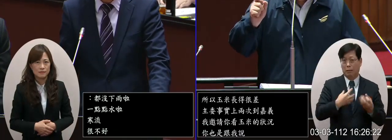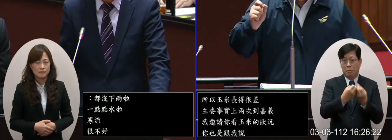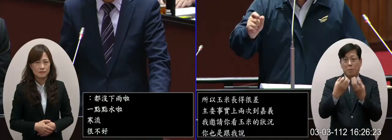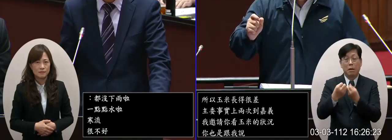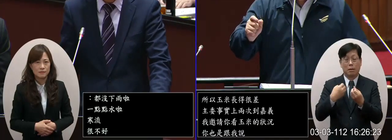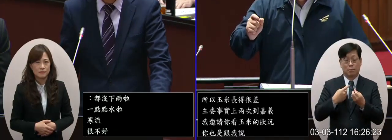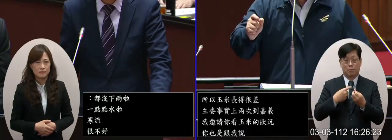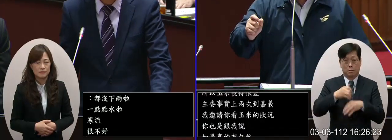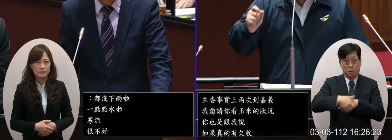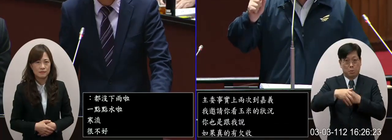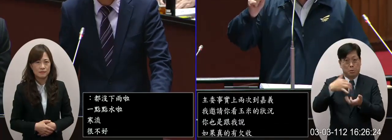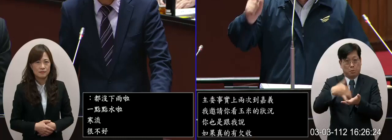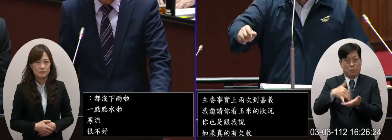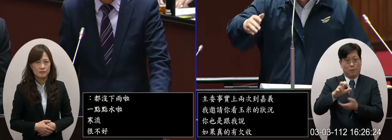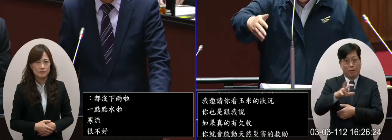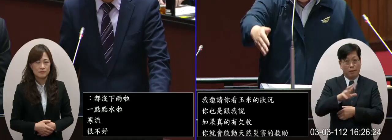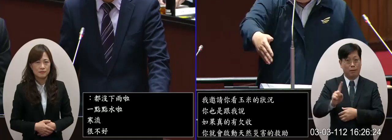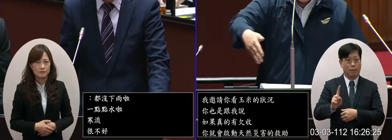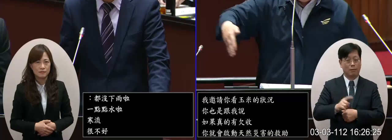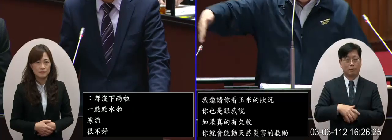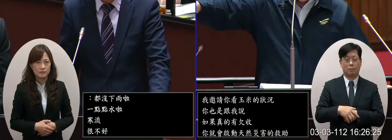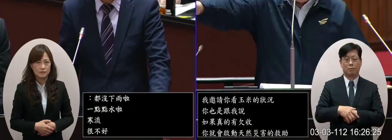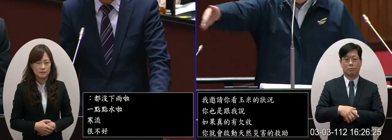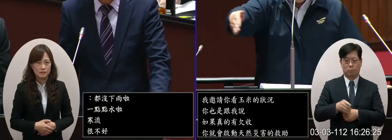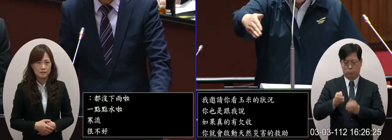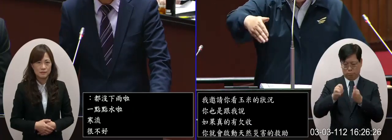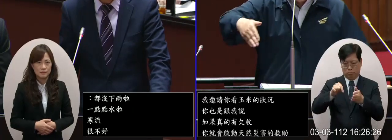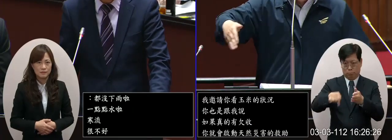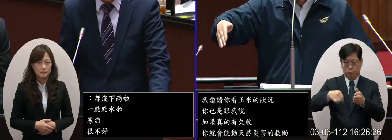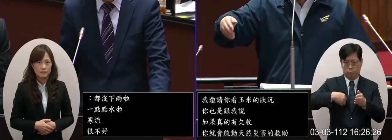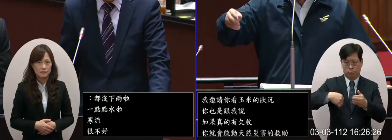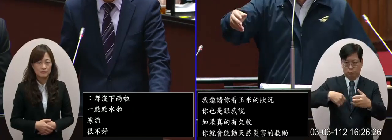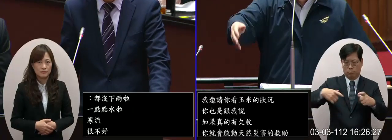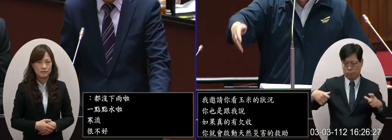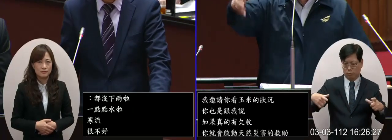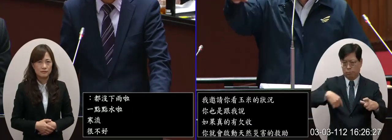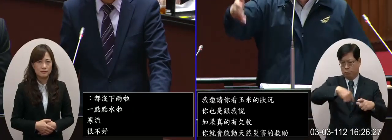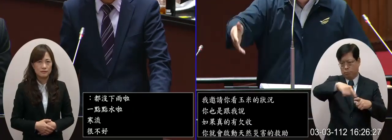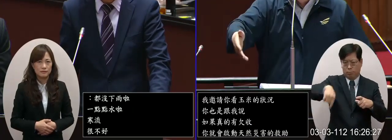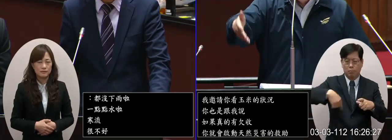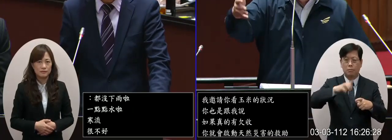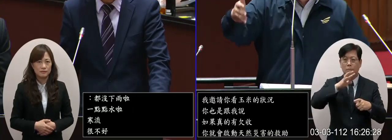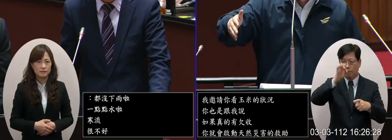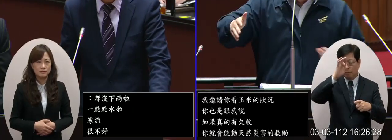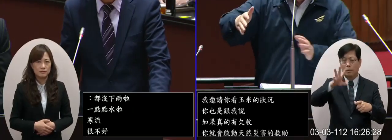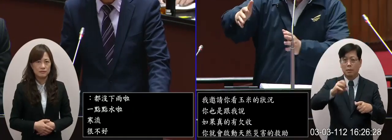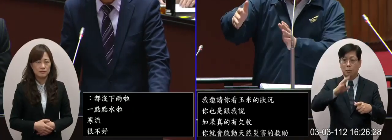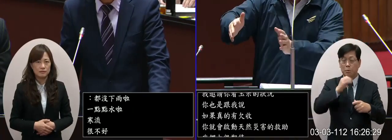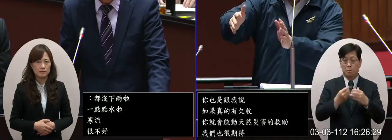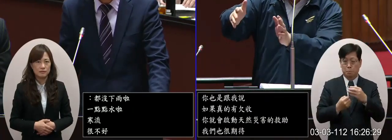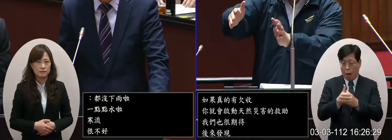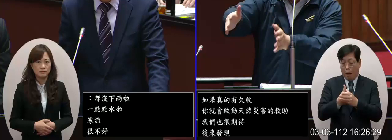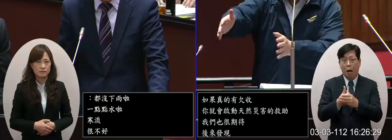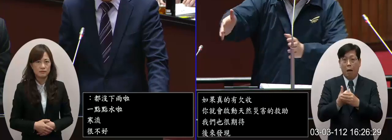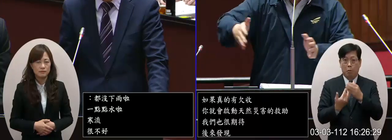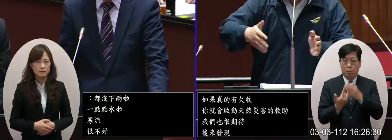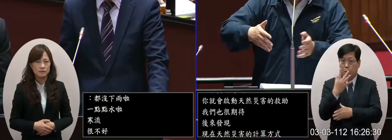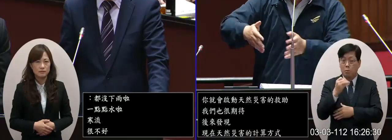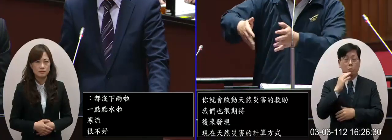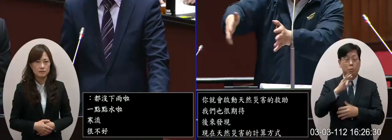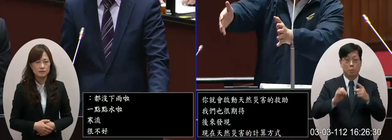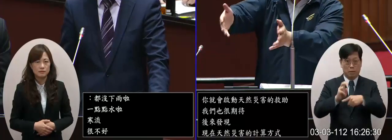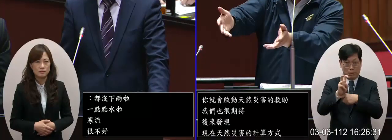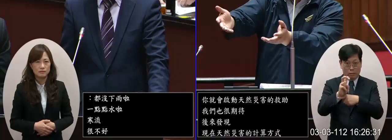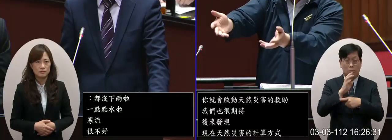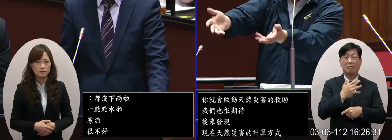害的計算方式它就是以它這個單位面積就看它有出價有沒有發如果它少於百分之二